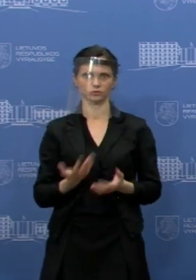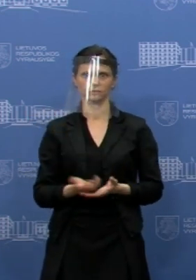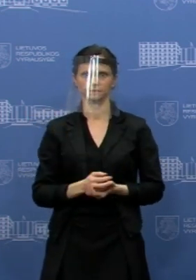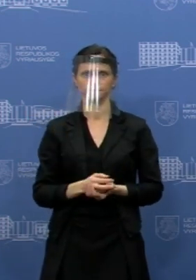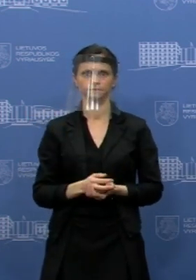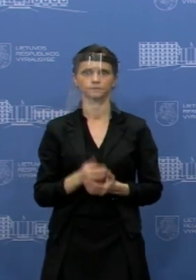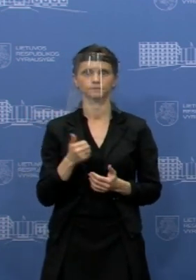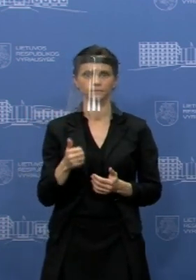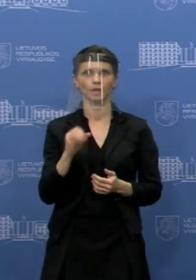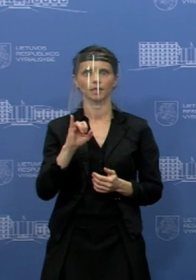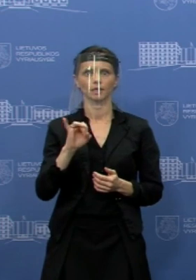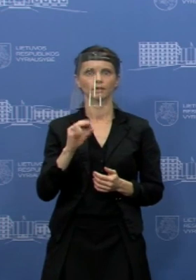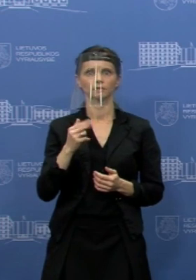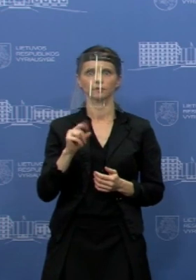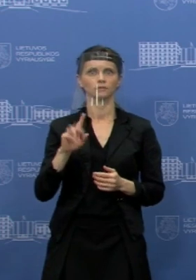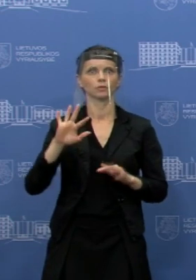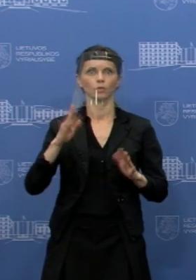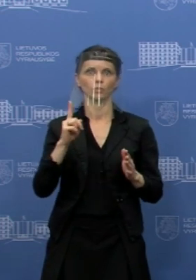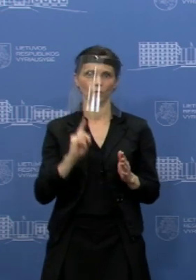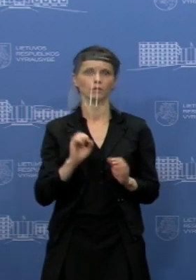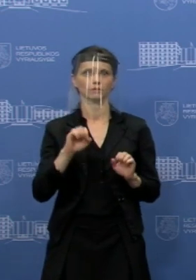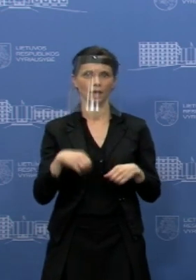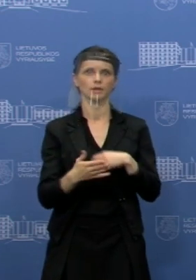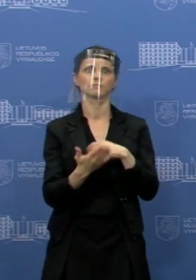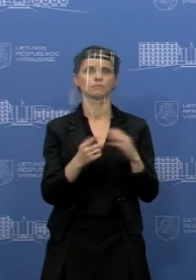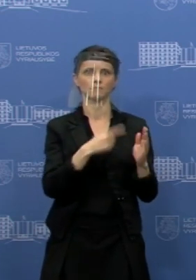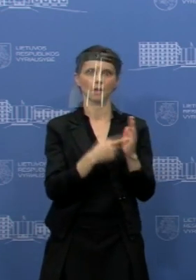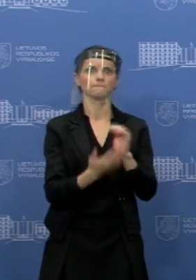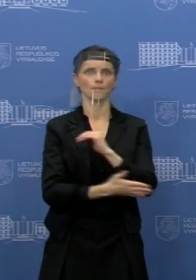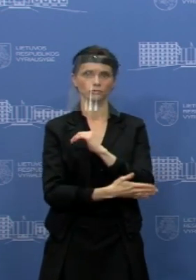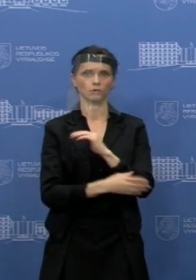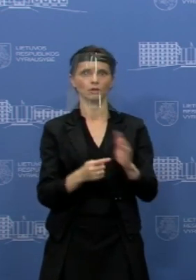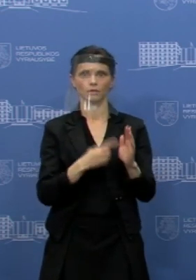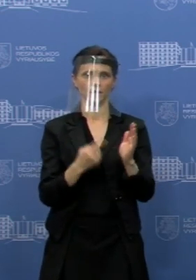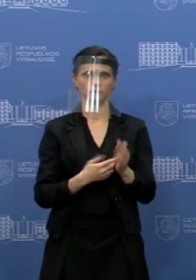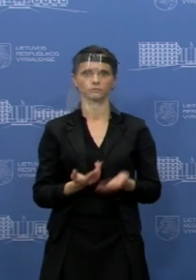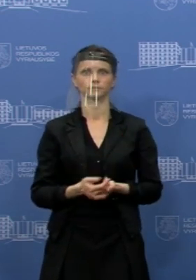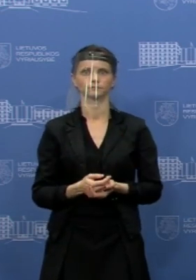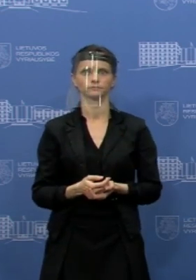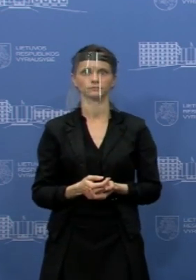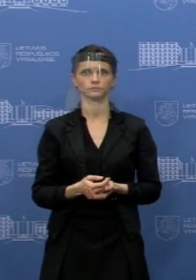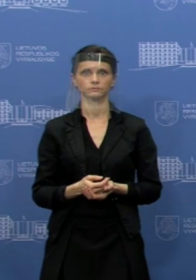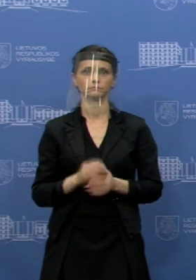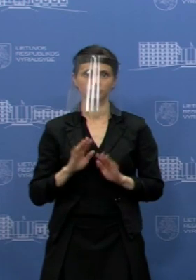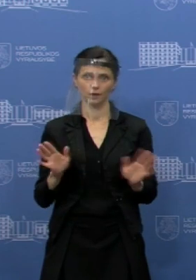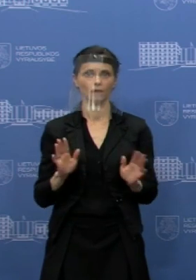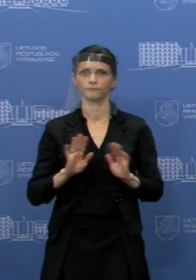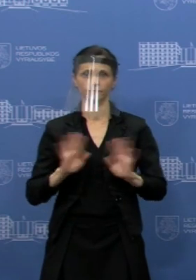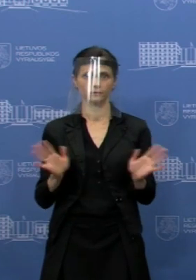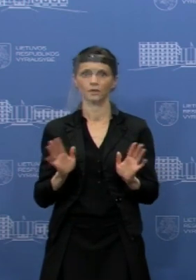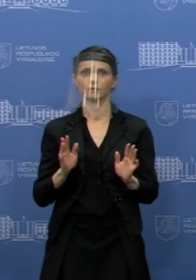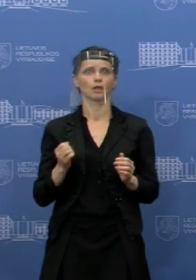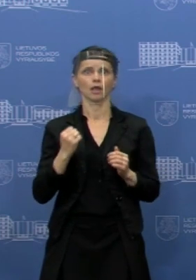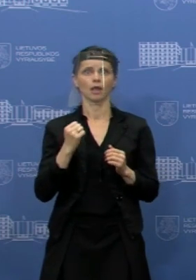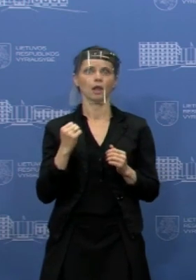Na ir, Ignai, jeigu dar turite paskutinis klausimas ir jau baigtume? Ne, aš atsiprašau, čia nenuleidu rankos tiesiog, dėkui. Gerai, ačiū